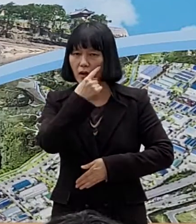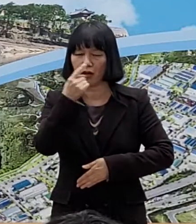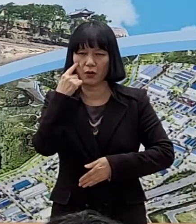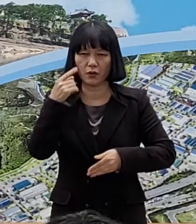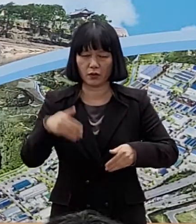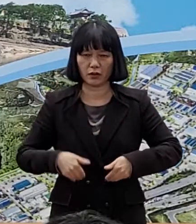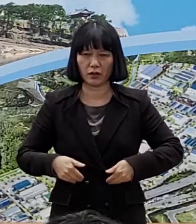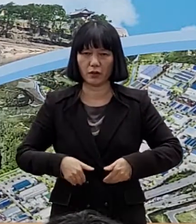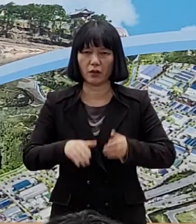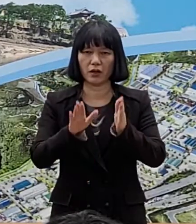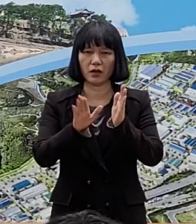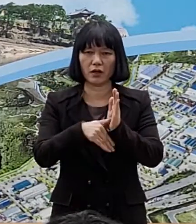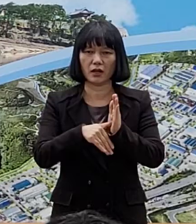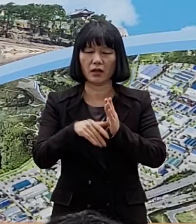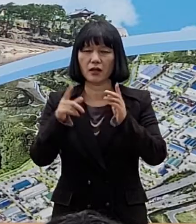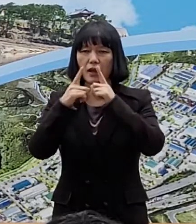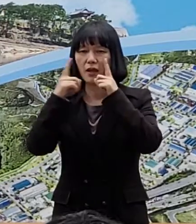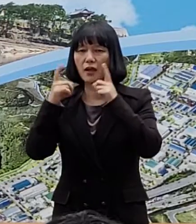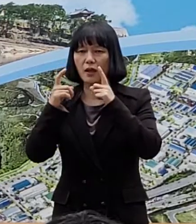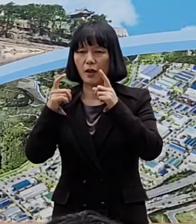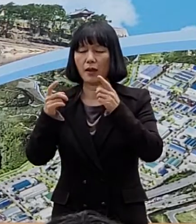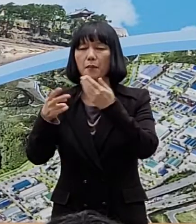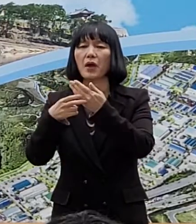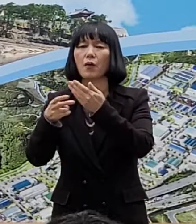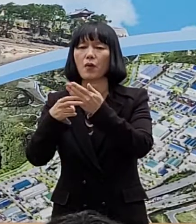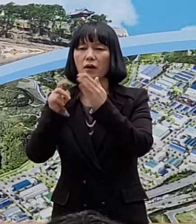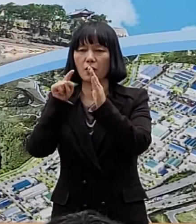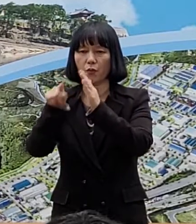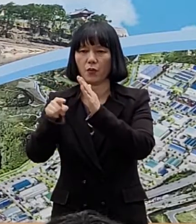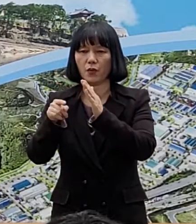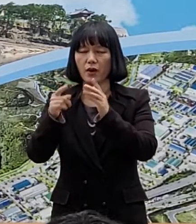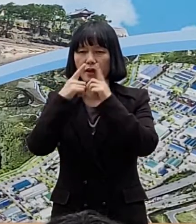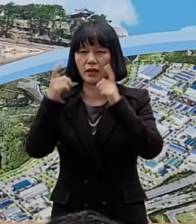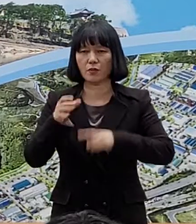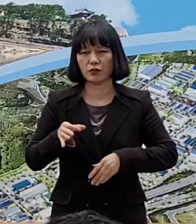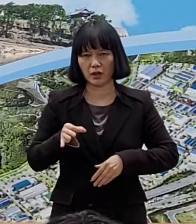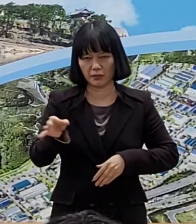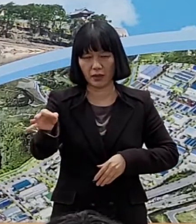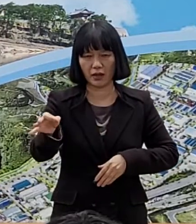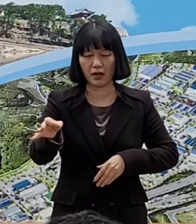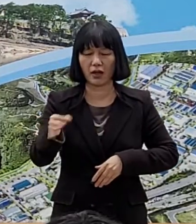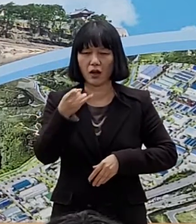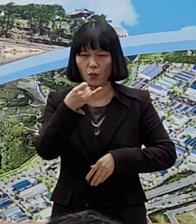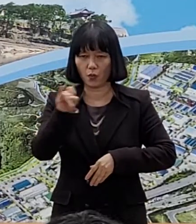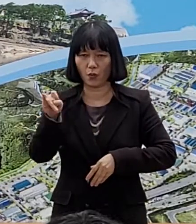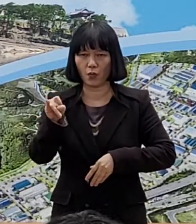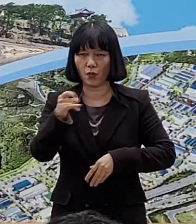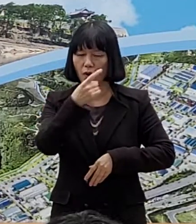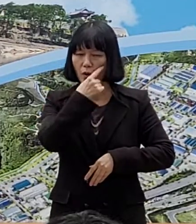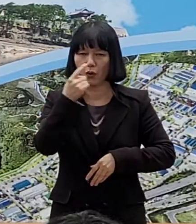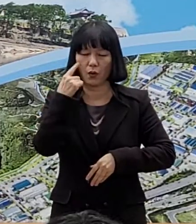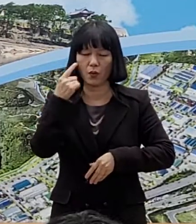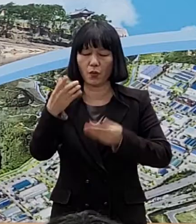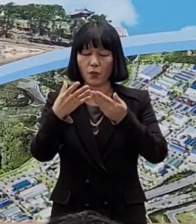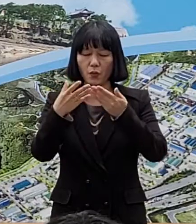필요한 경우 민간 의료기관에서 본인 부담금을 내고 음성 소견서를